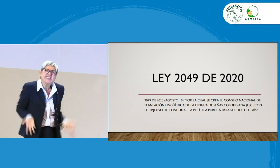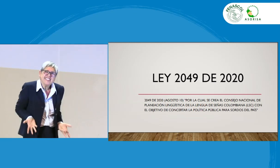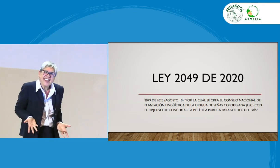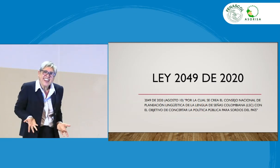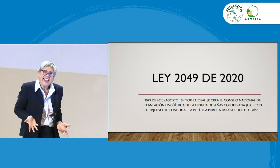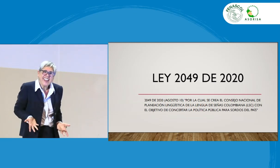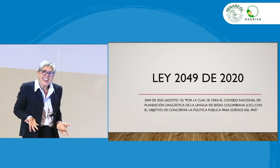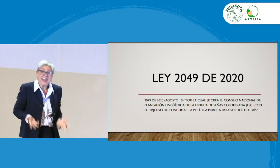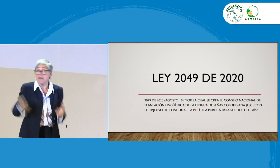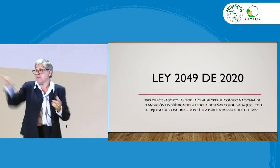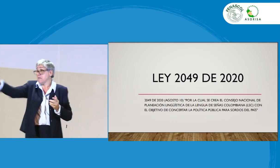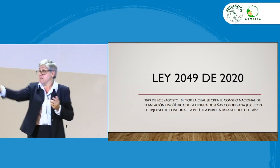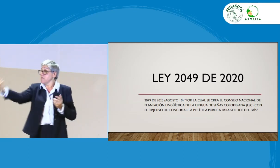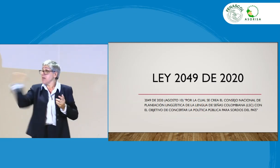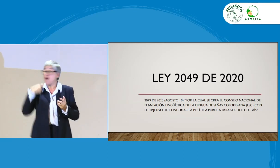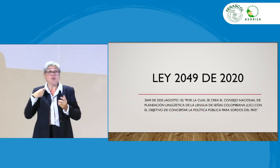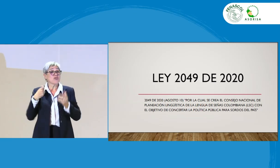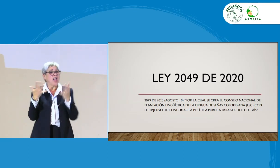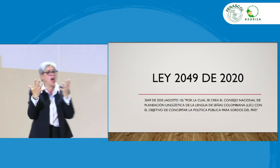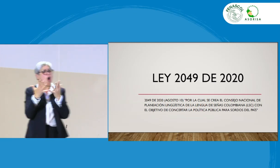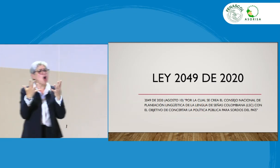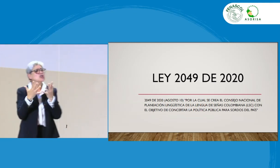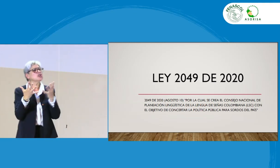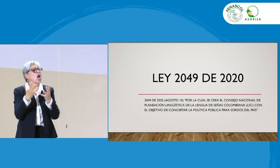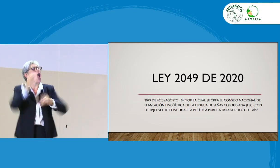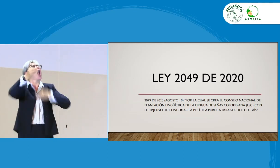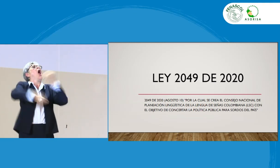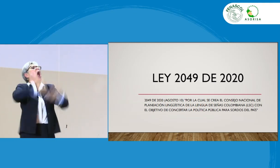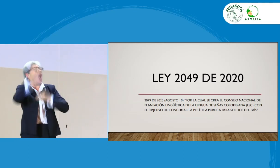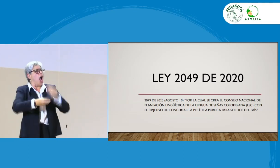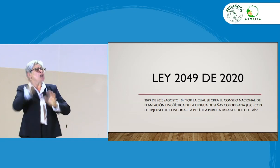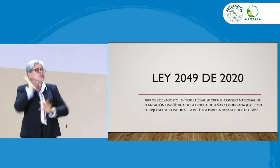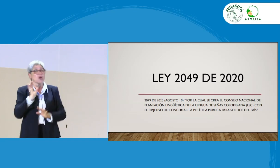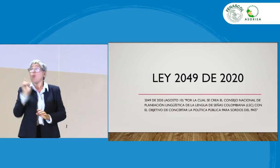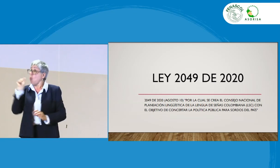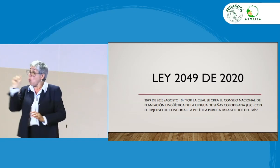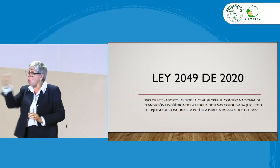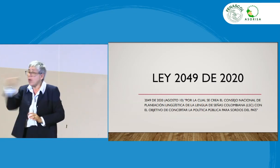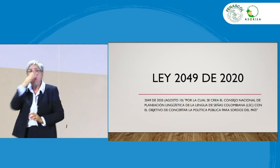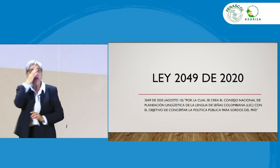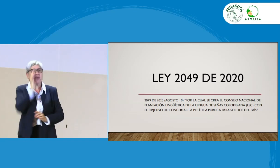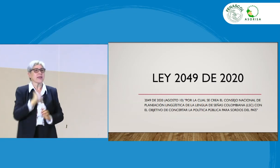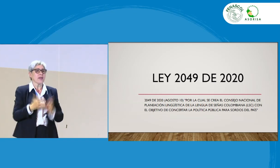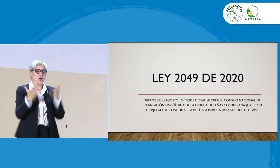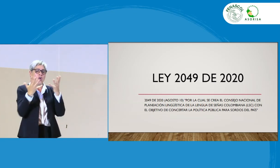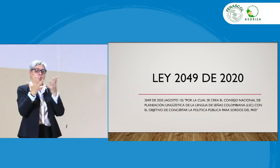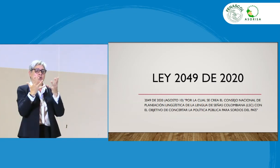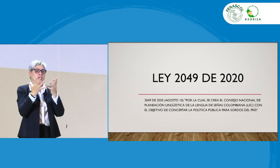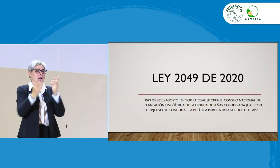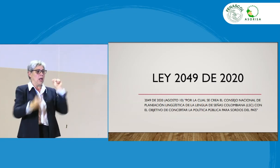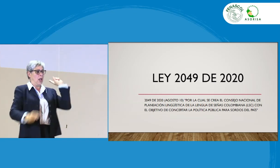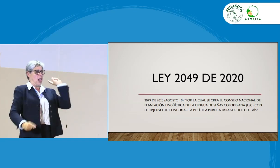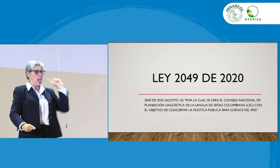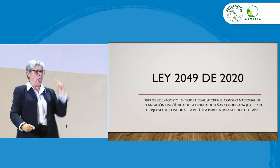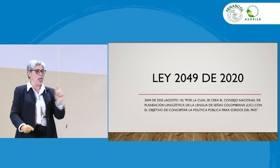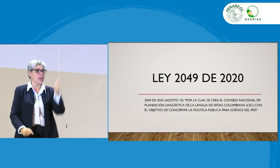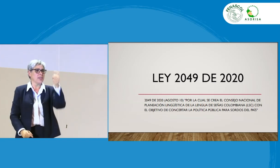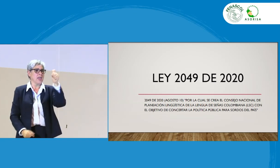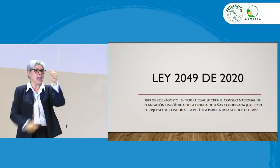Me preguntan, ¿cómo era desde Corpsac? ¿Qué ha hecho? Claro. Corpsac lleva 10 años desde su